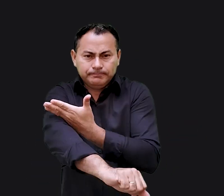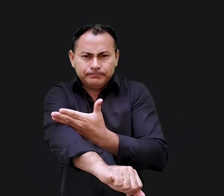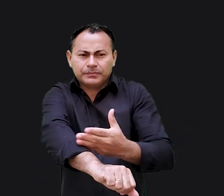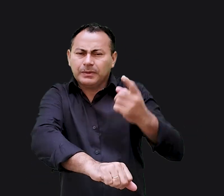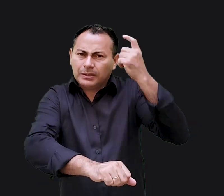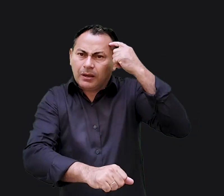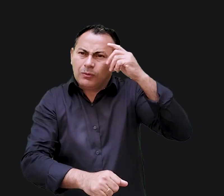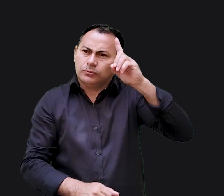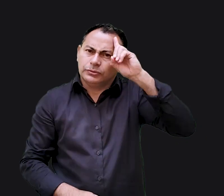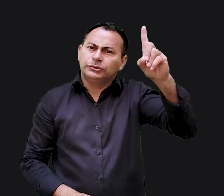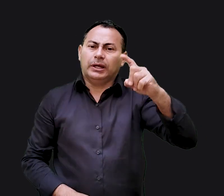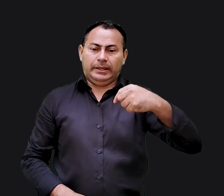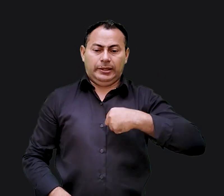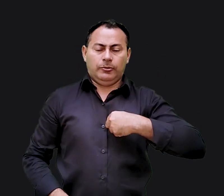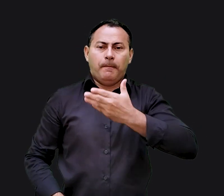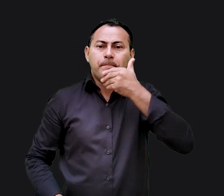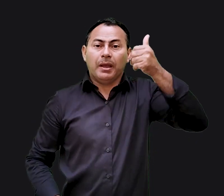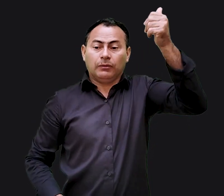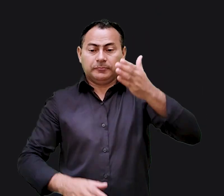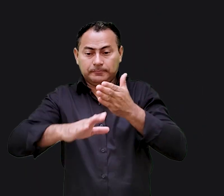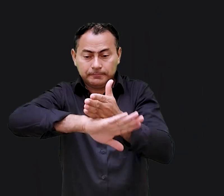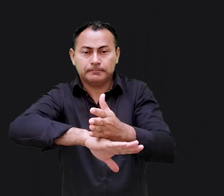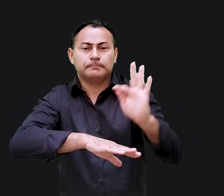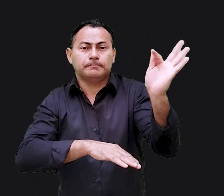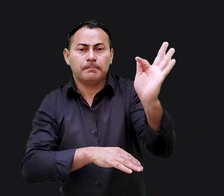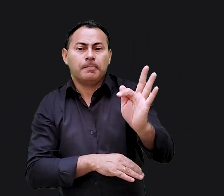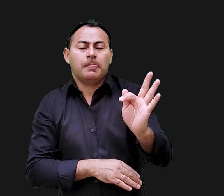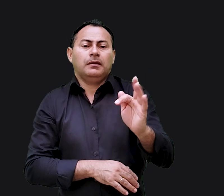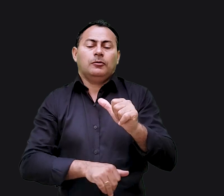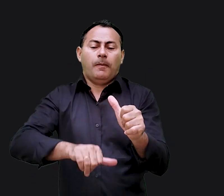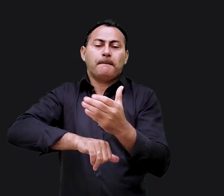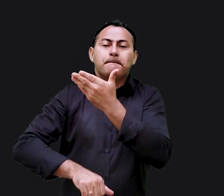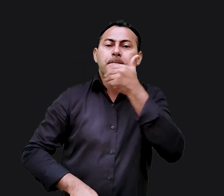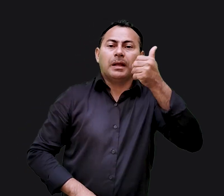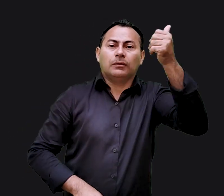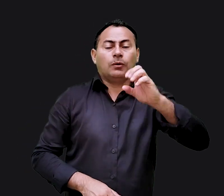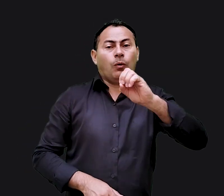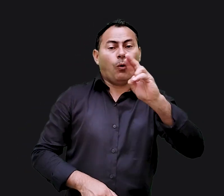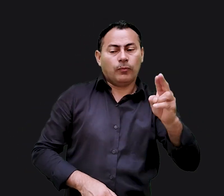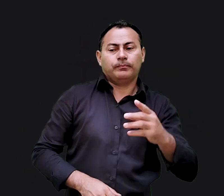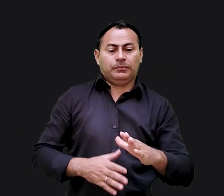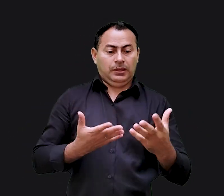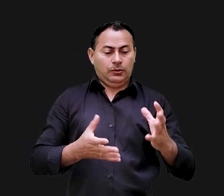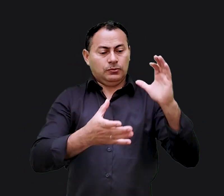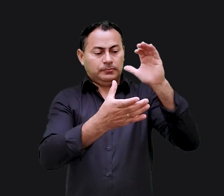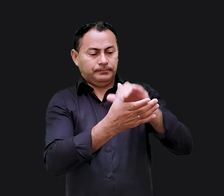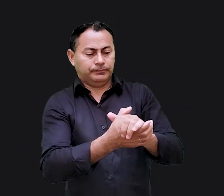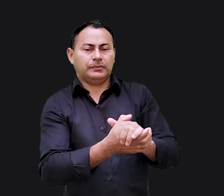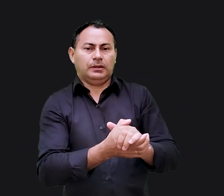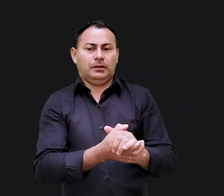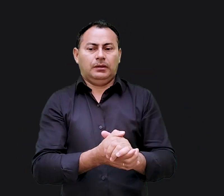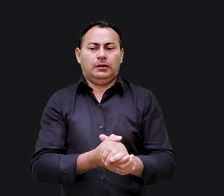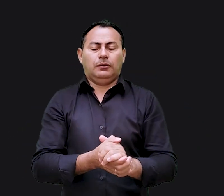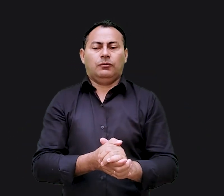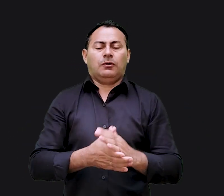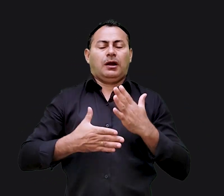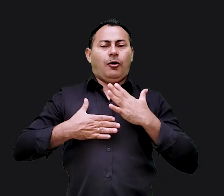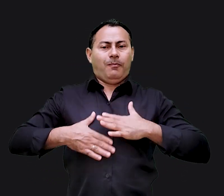costumam pensar um dia eu melhoro quando eu entrar na faculdade aí eu melhoro ou então quando eu casar aí eu vou